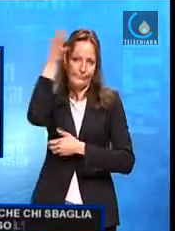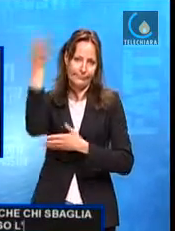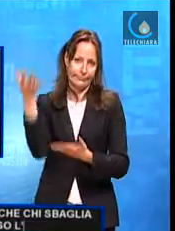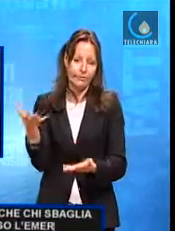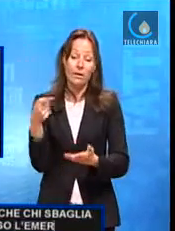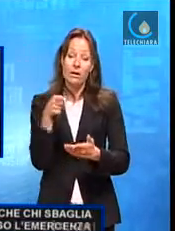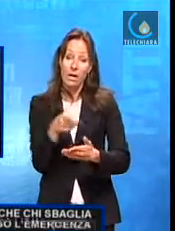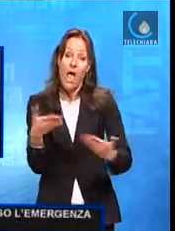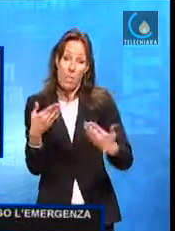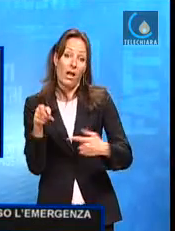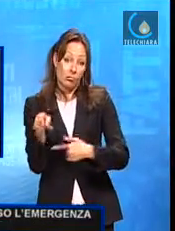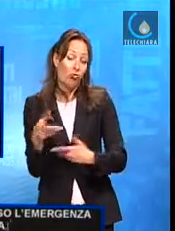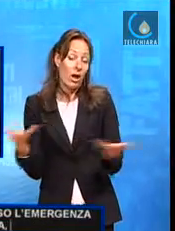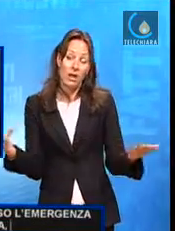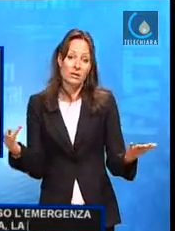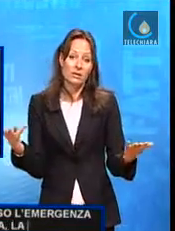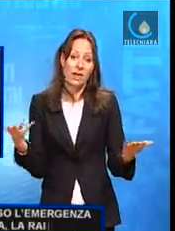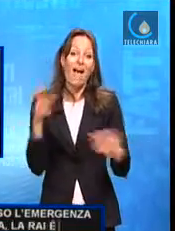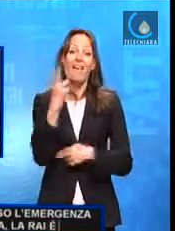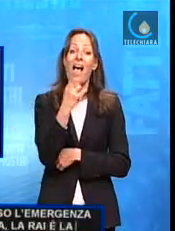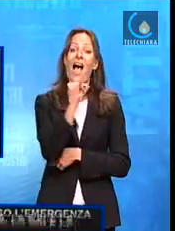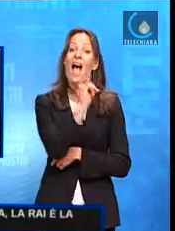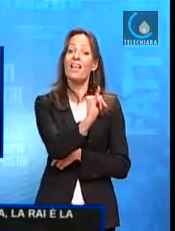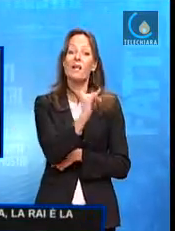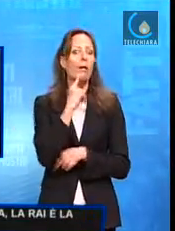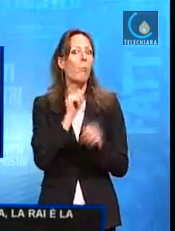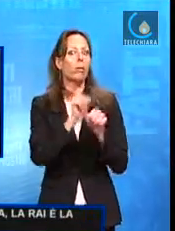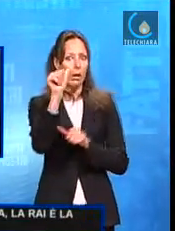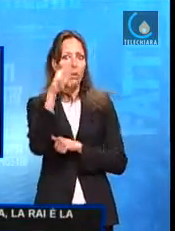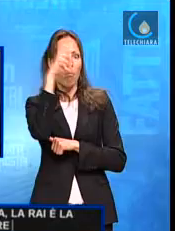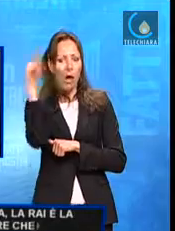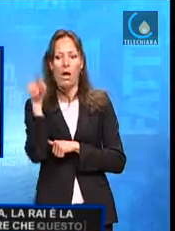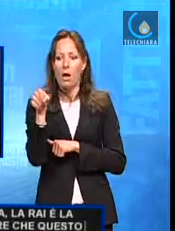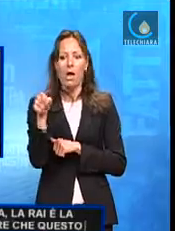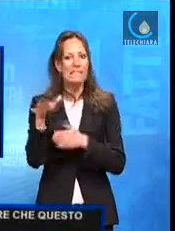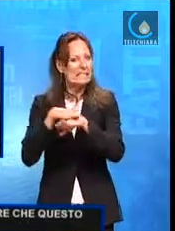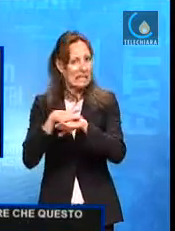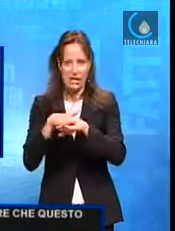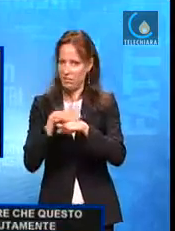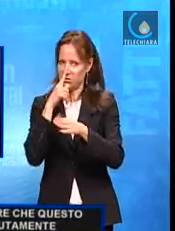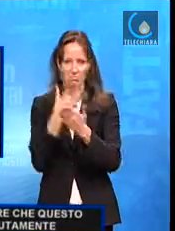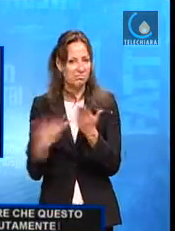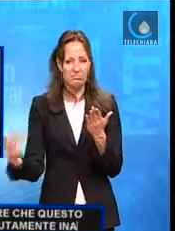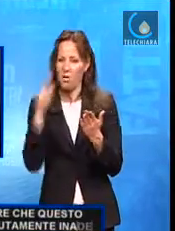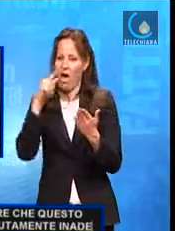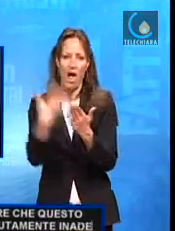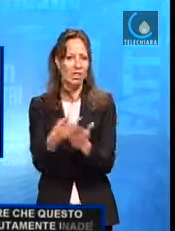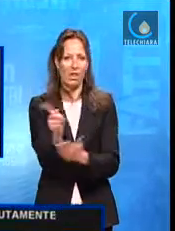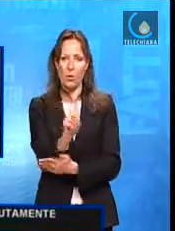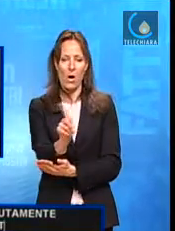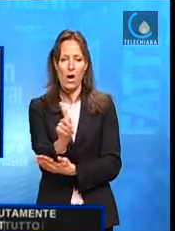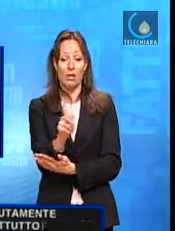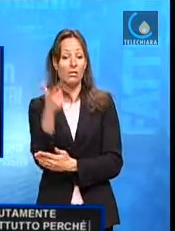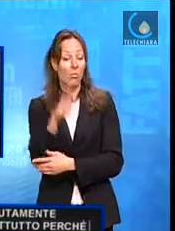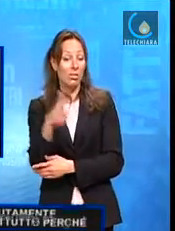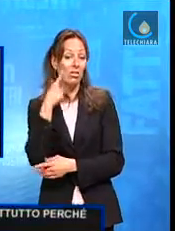confermata. La RAI è la prima a riconoscere che questo servizio era assolutamente inadeguato. Soprattutto perché non ci